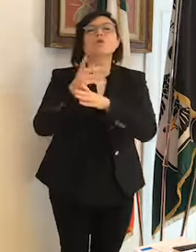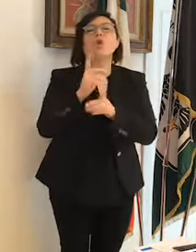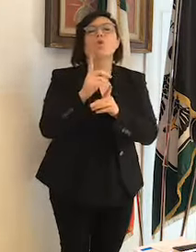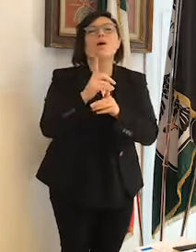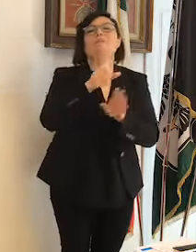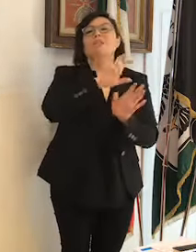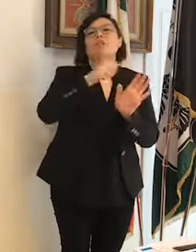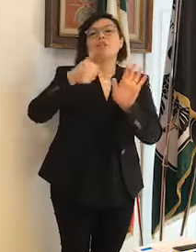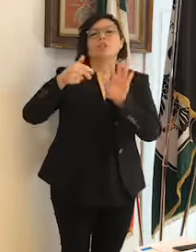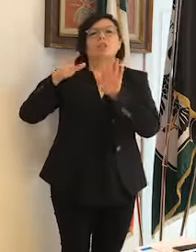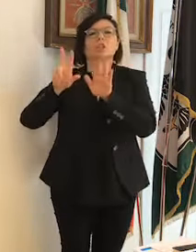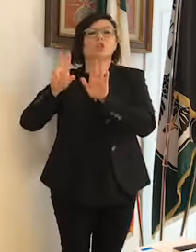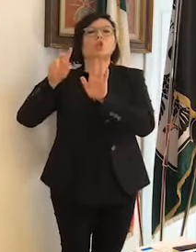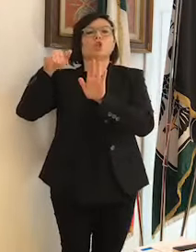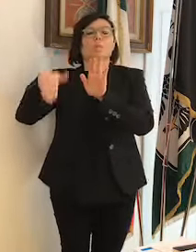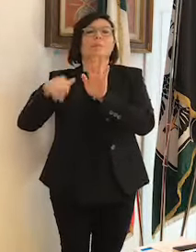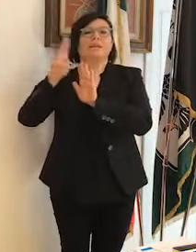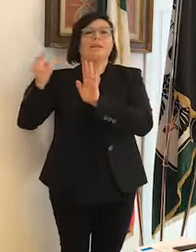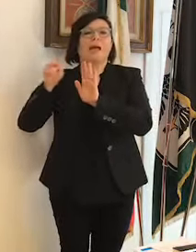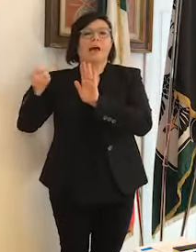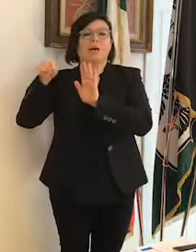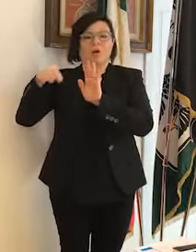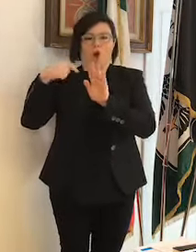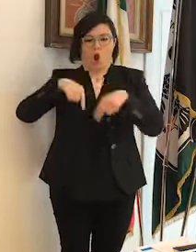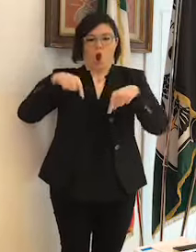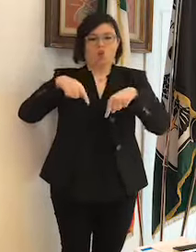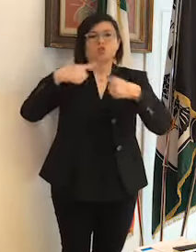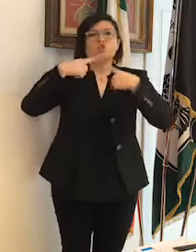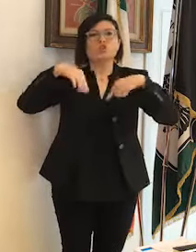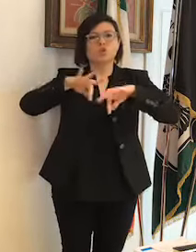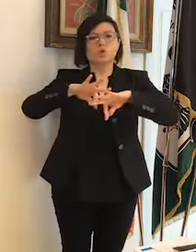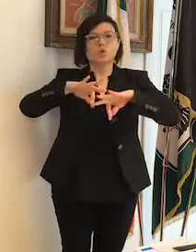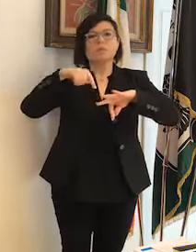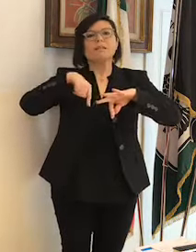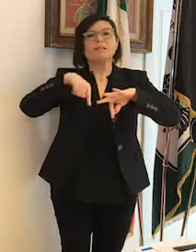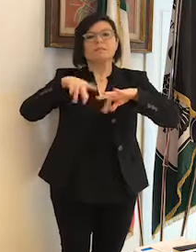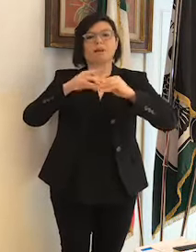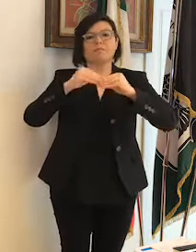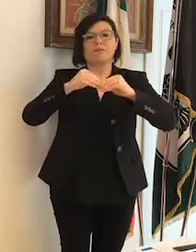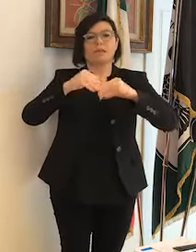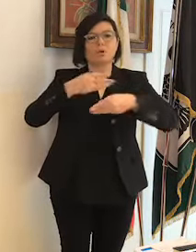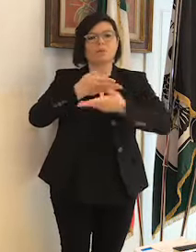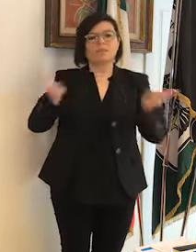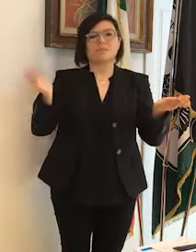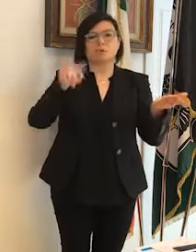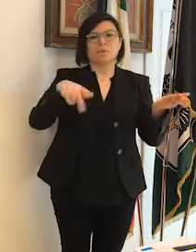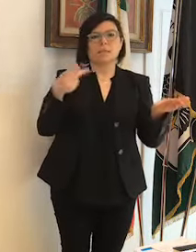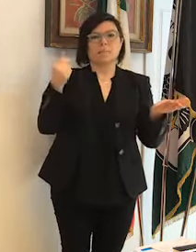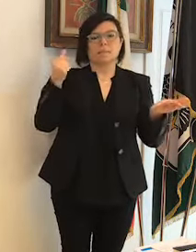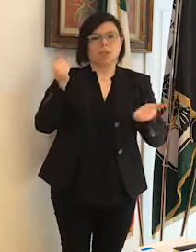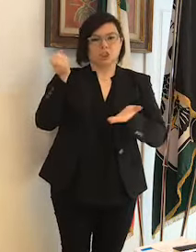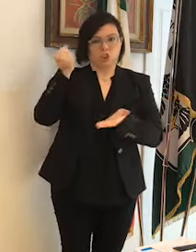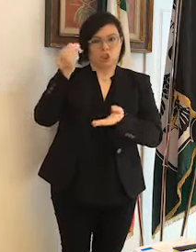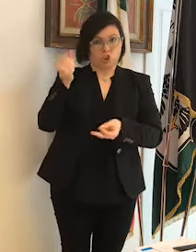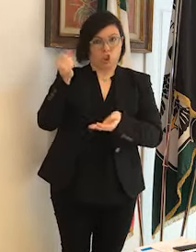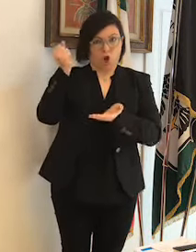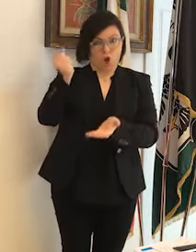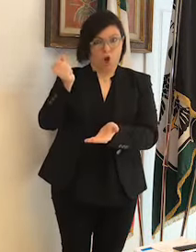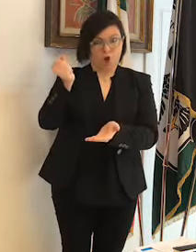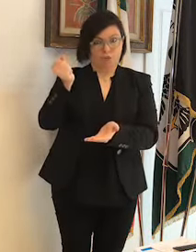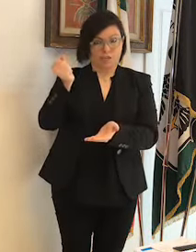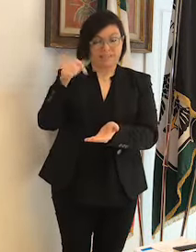euro, oggi andremo in giunta e faremo la variazione di bilancio, quindi renderemo disponibili queste risorse. Stiamo studiando le modalità